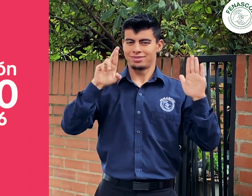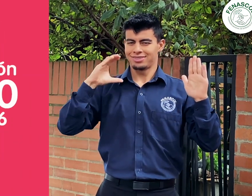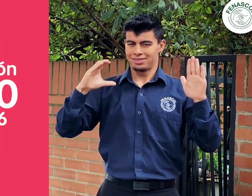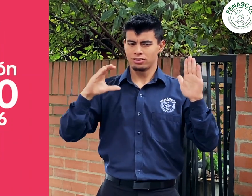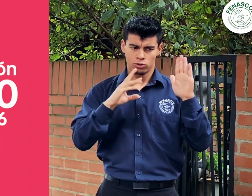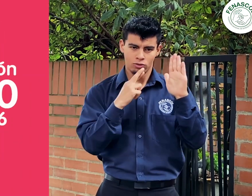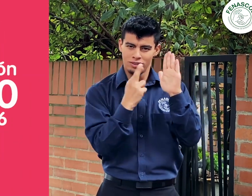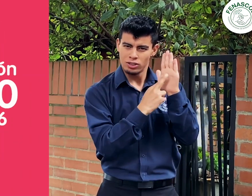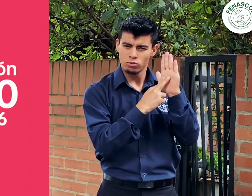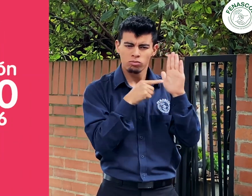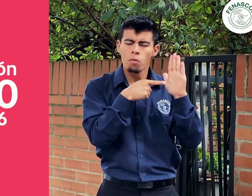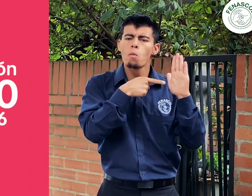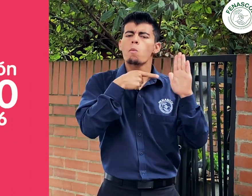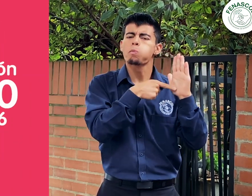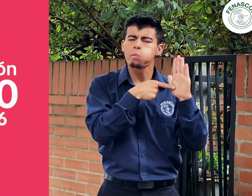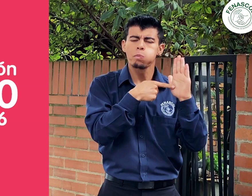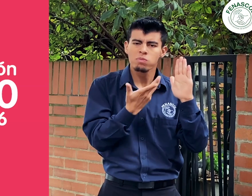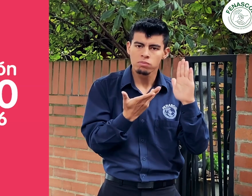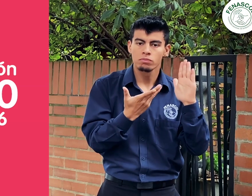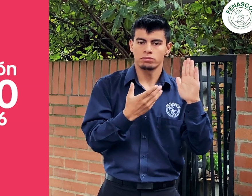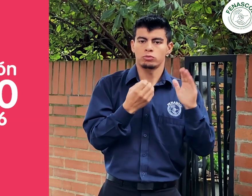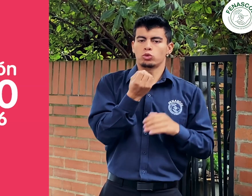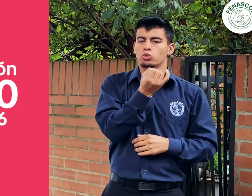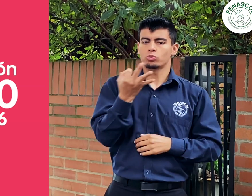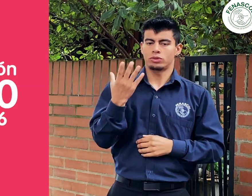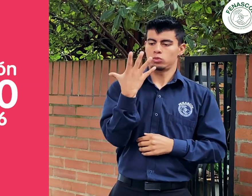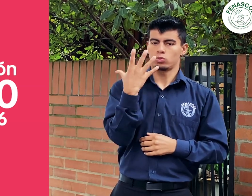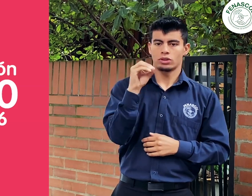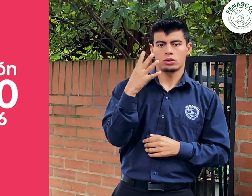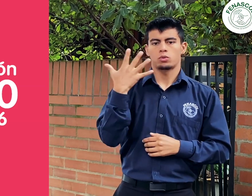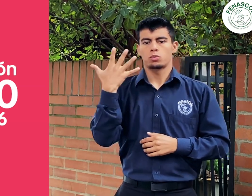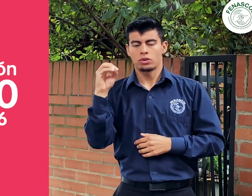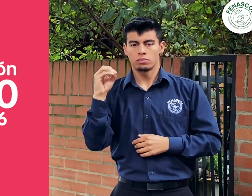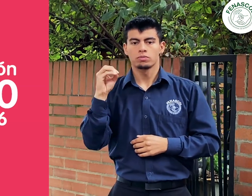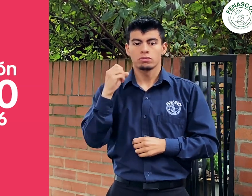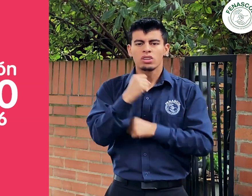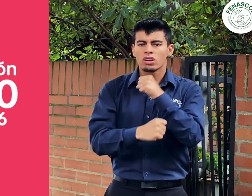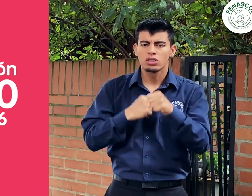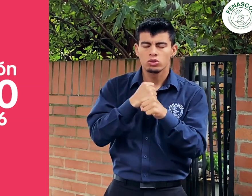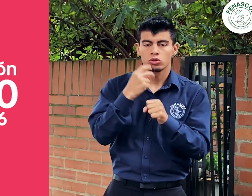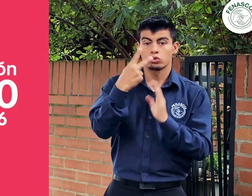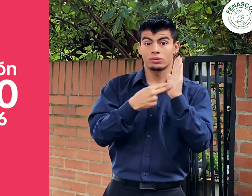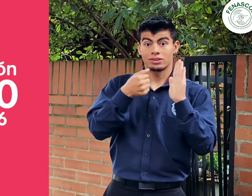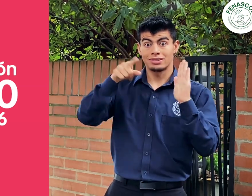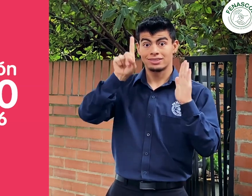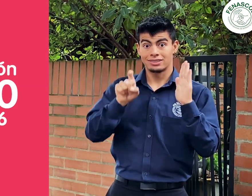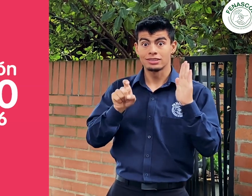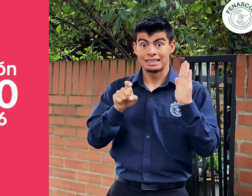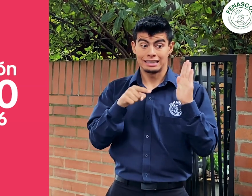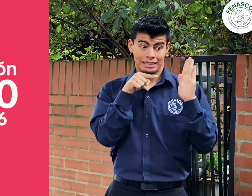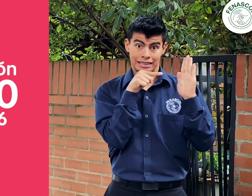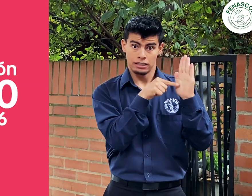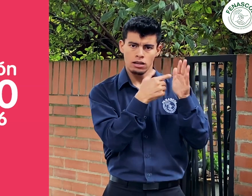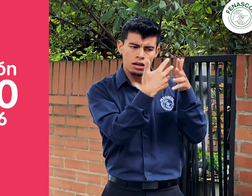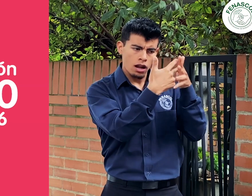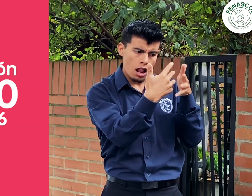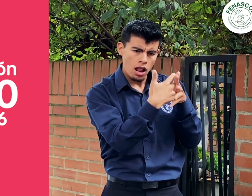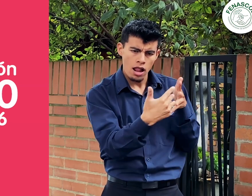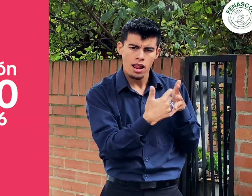subtitulación, entre otros. La implementación de estos sistemas está regulada por la resolución 5050